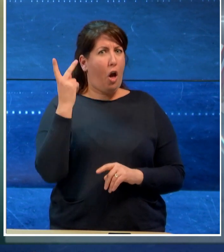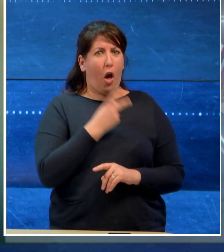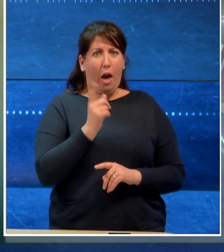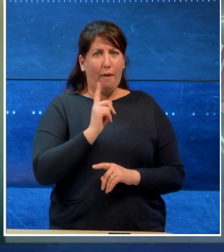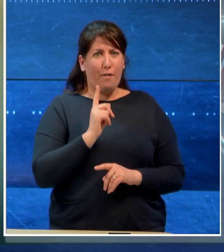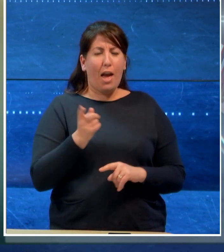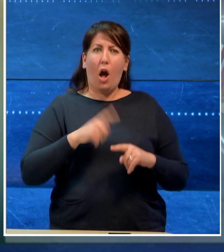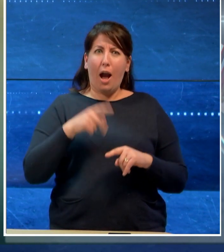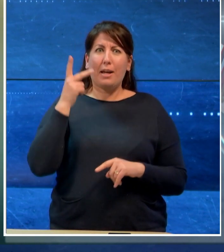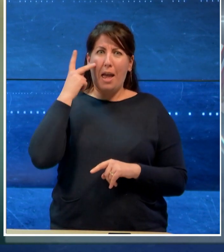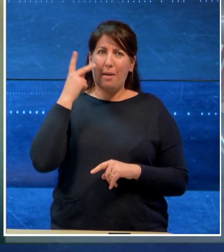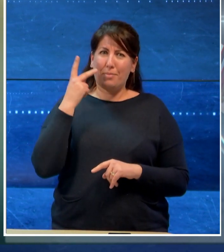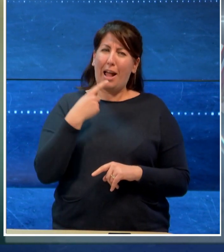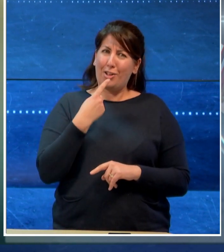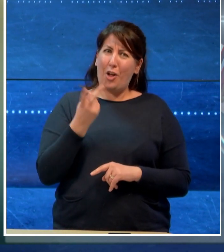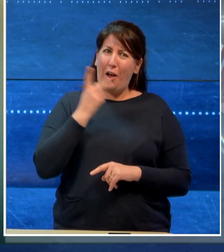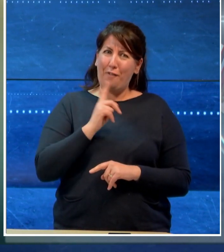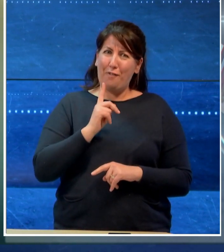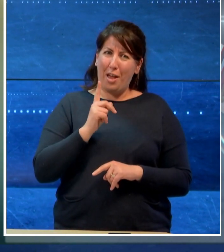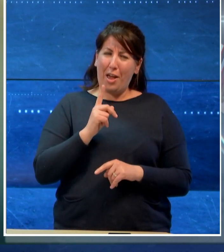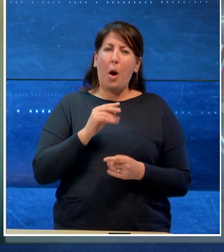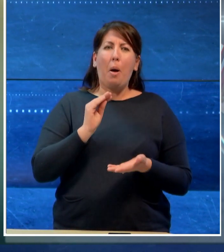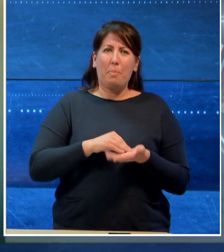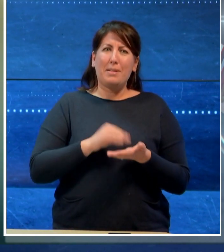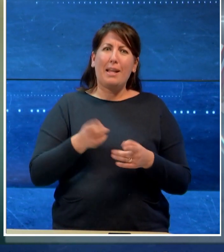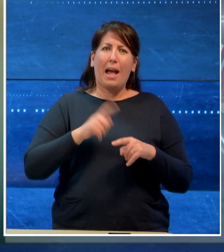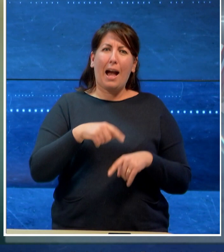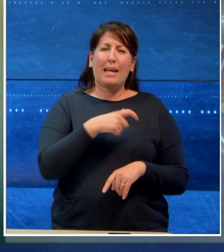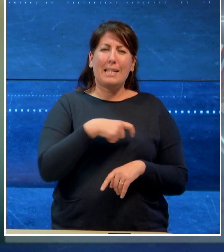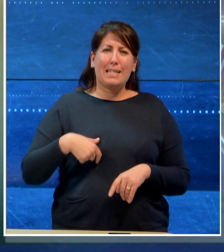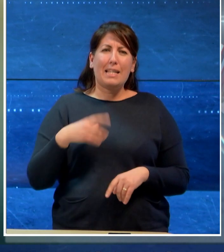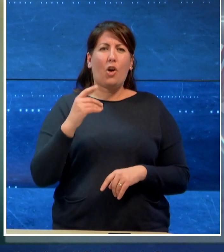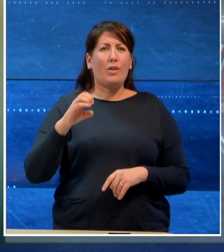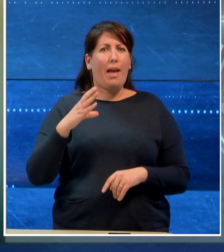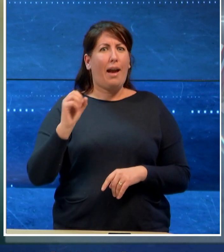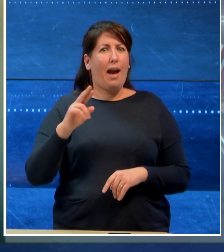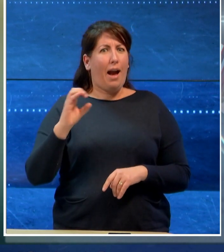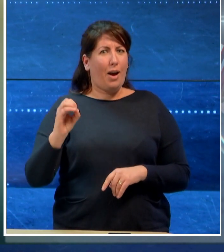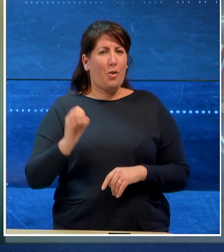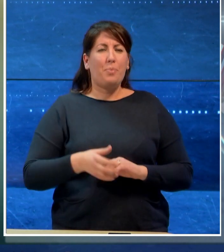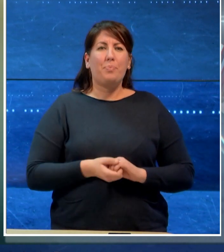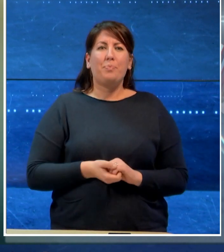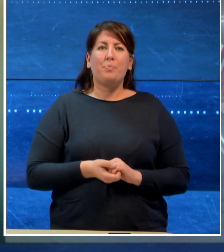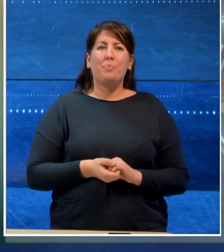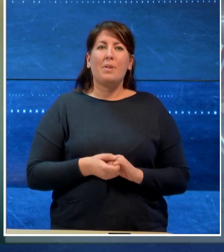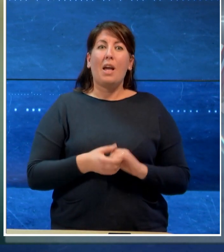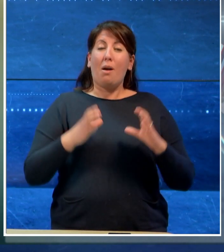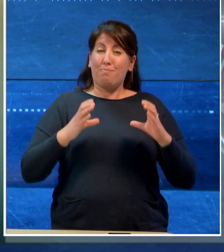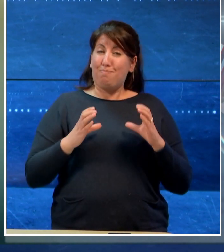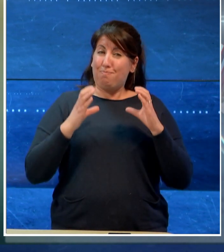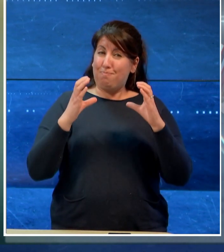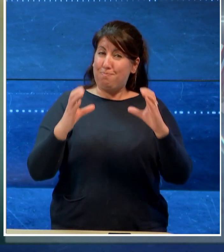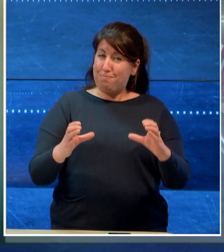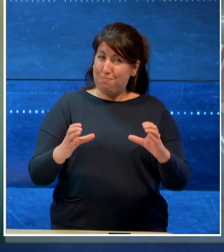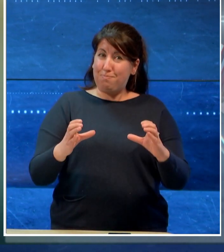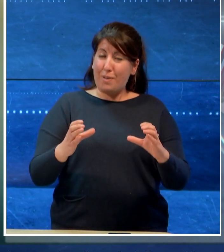avrebbe partecipato anche il sindaco di Bari Antonio De Caro. La consegna è avvenuta nella sede